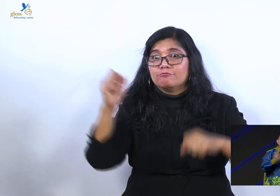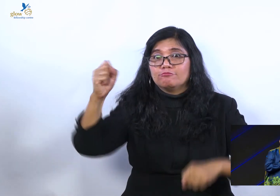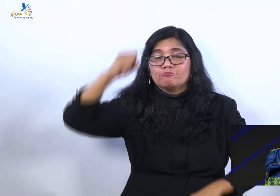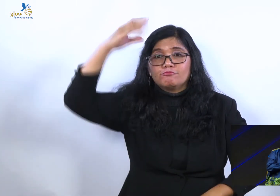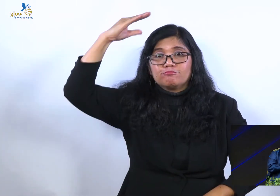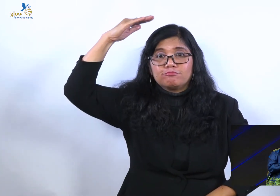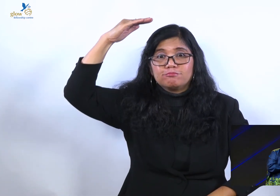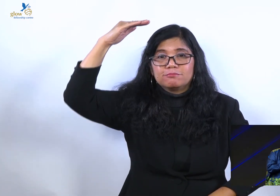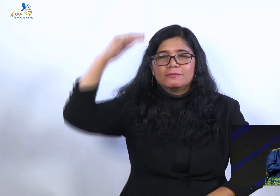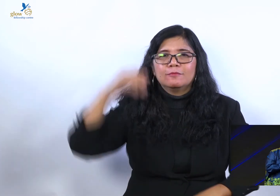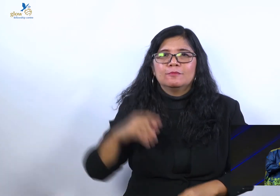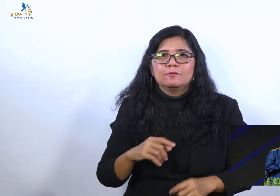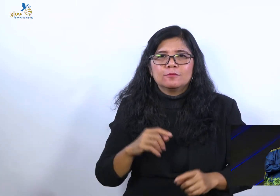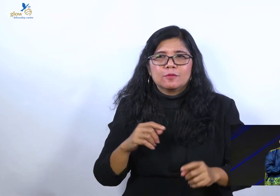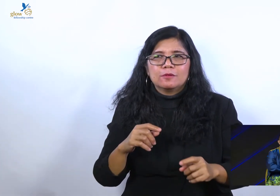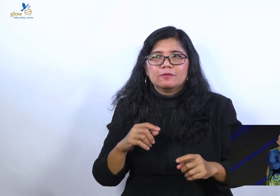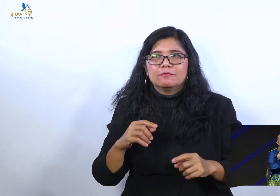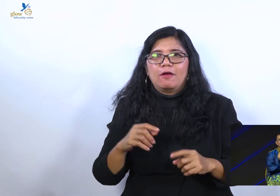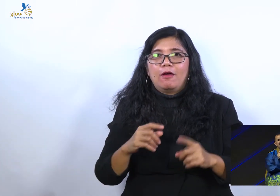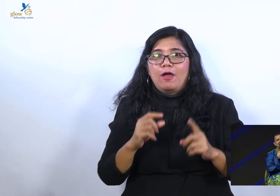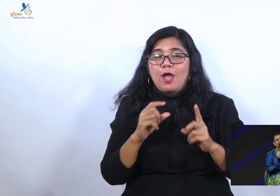Tapi untuk dirinya sendiri.